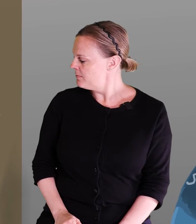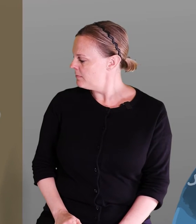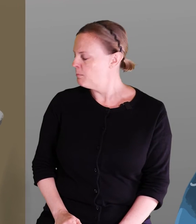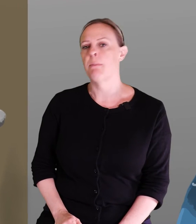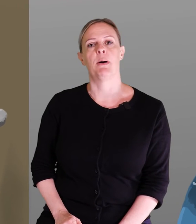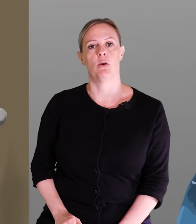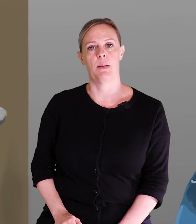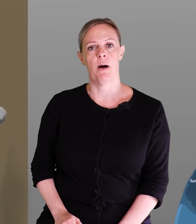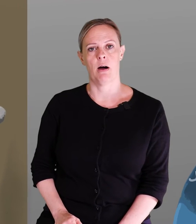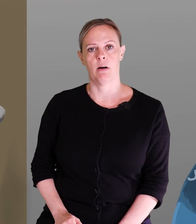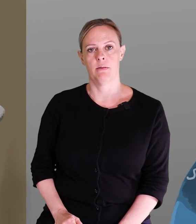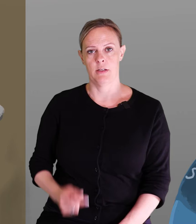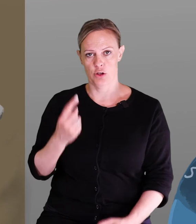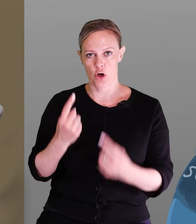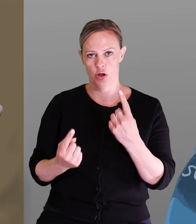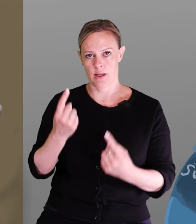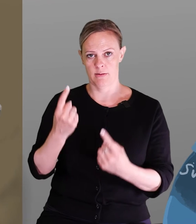Pappa går tillbaka till köket.